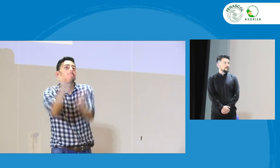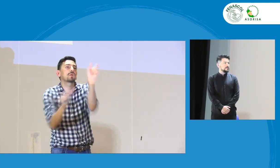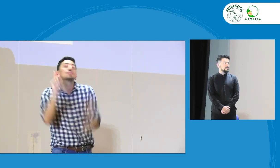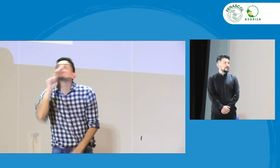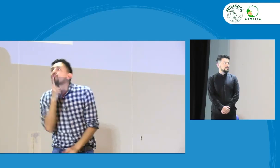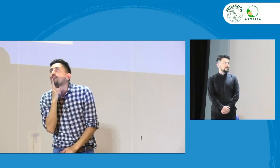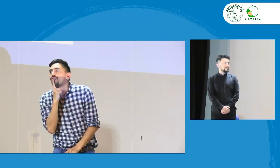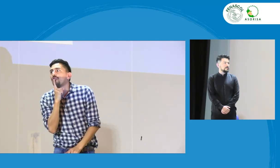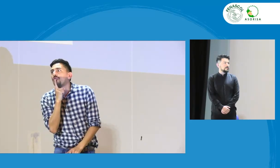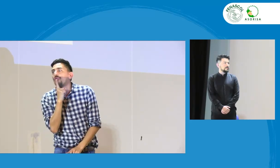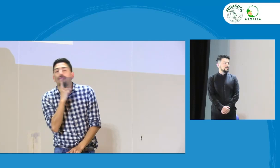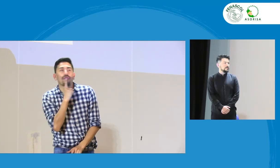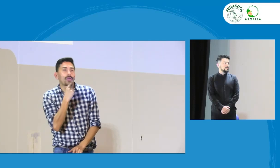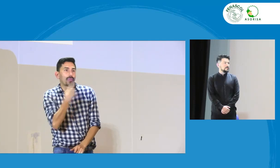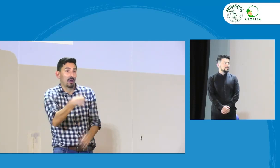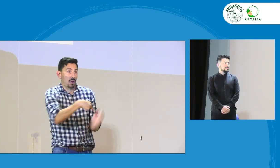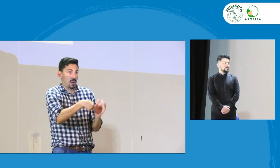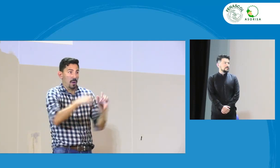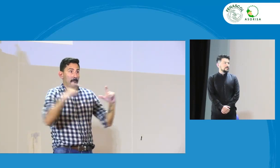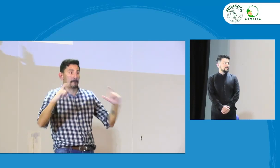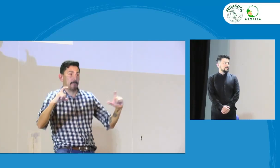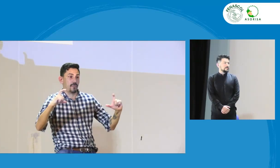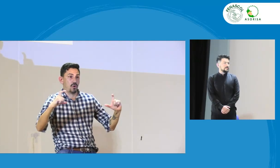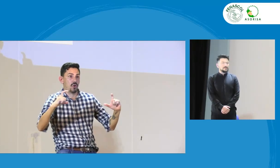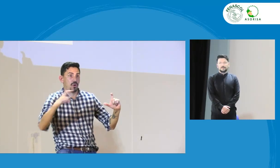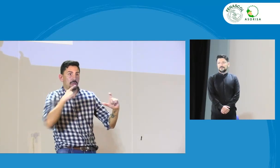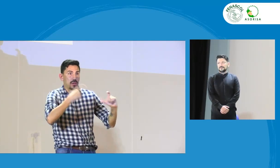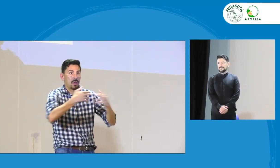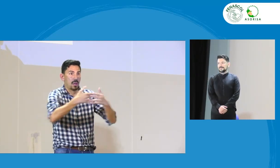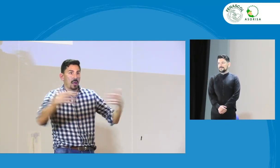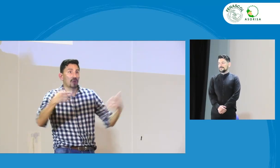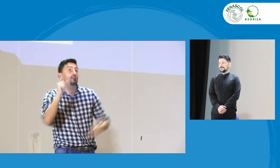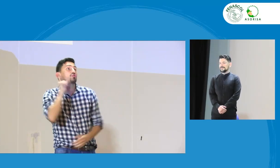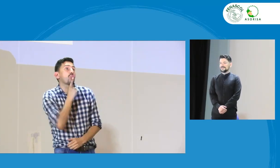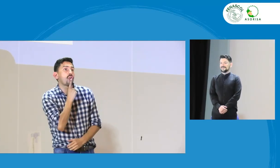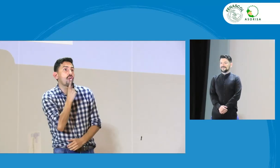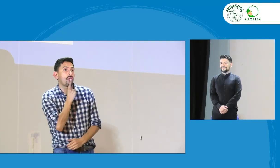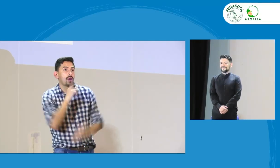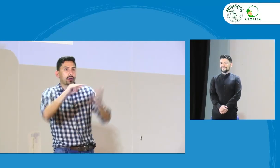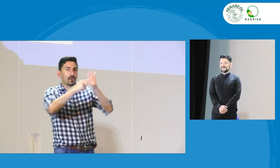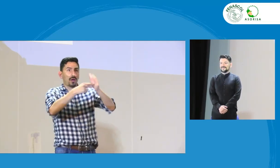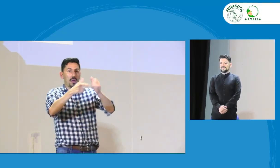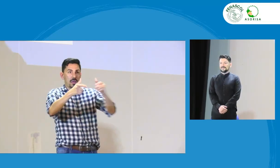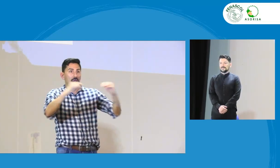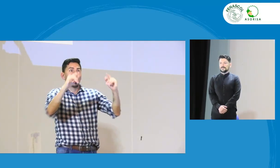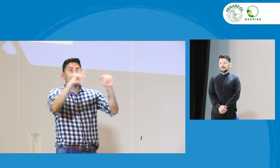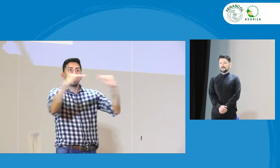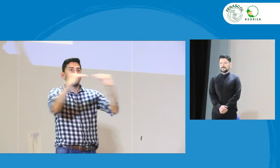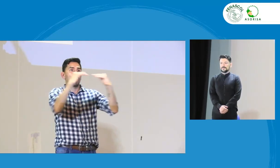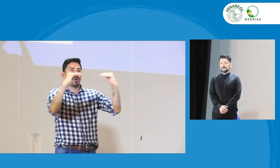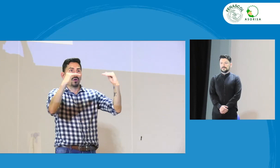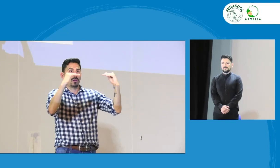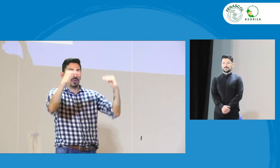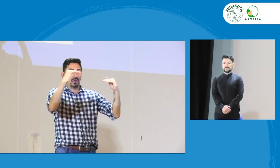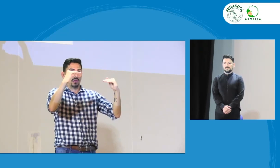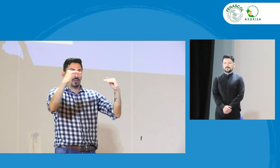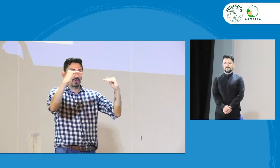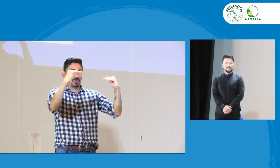49, pues representatividad de las otras entidades, es lo que dice el parágrafo. Entonces, va a haber una ventaja,